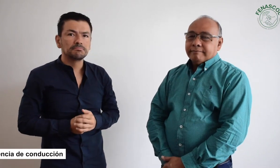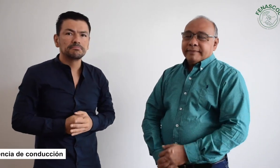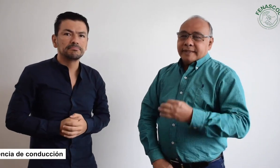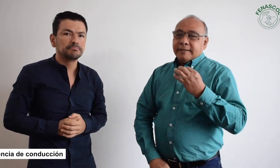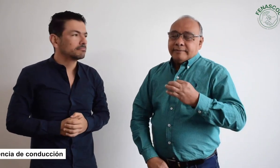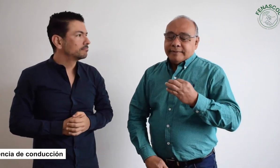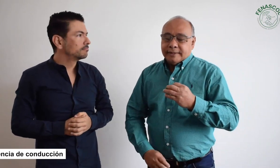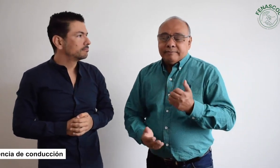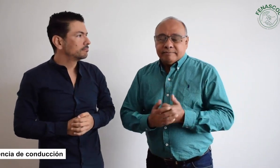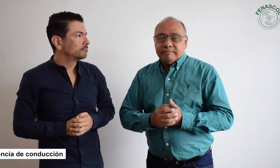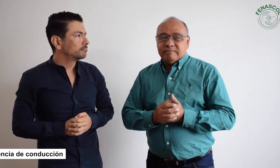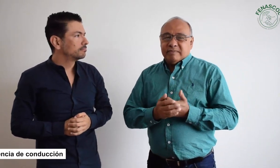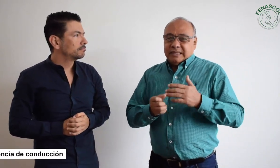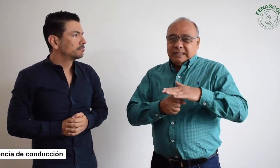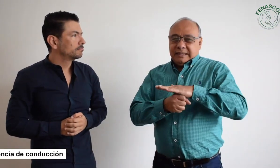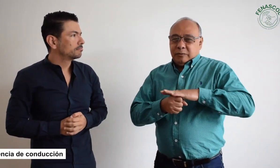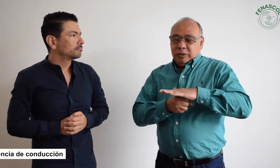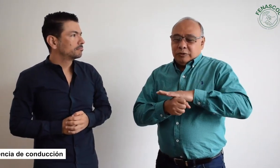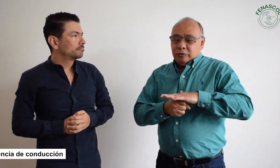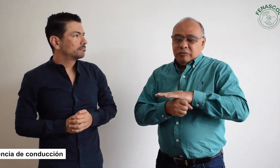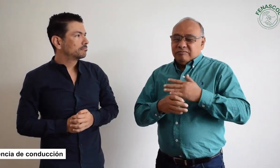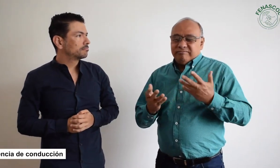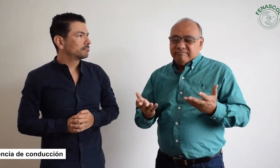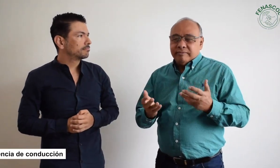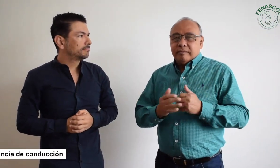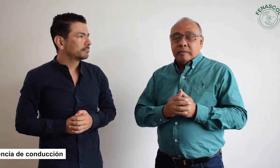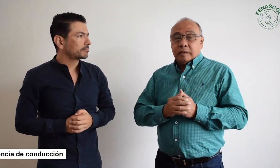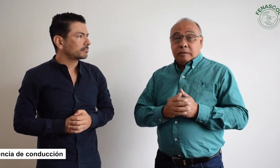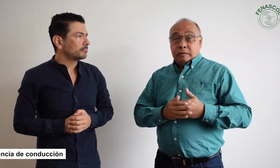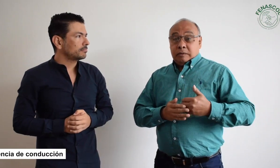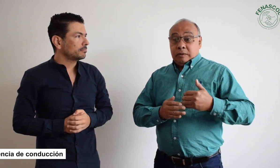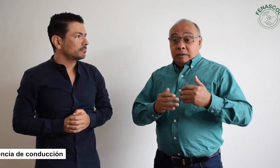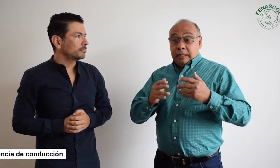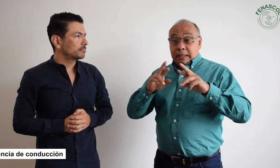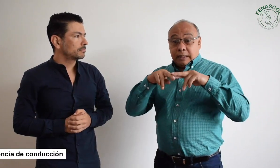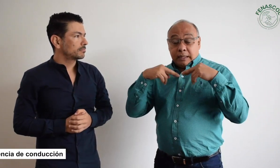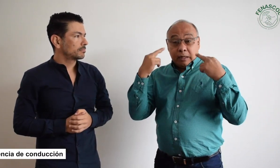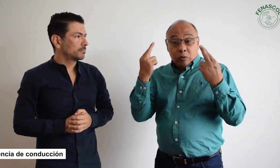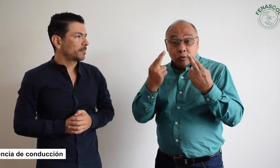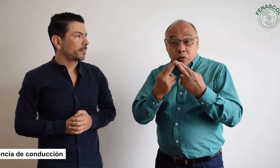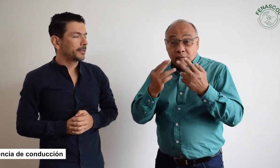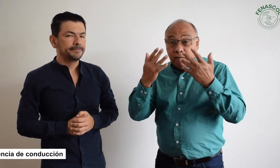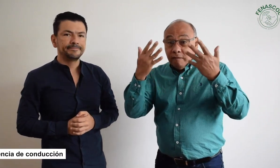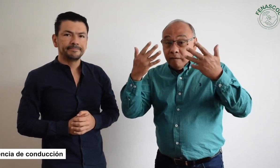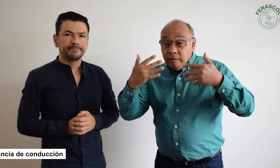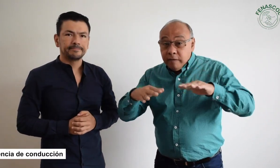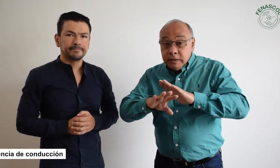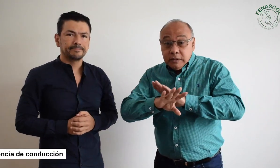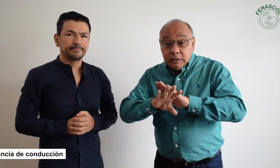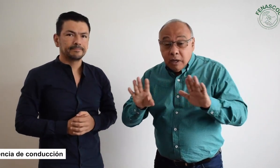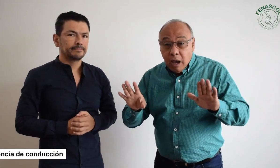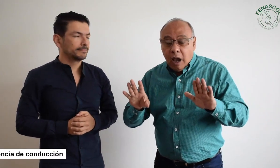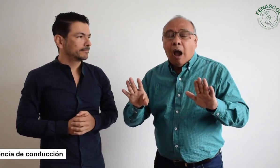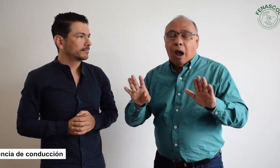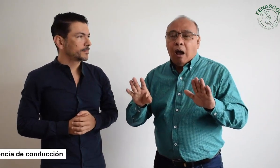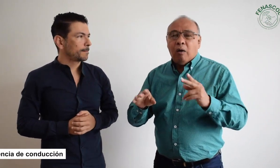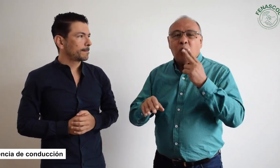Es cierto. La situación es la siguiente. Al finalizar esa reunión,